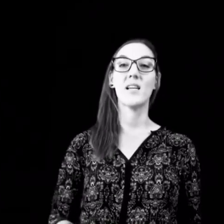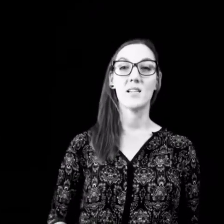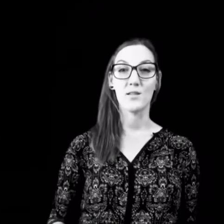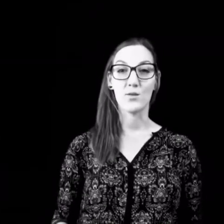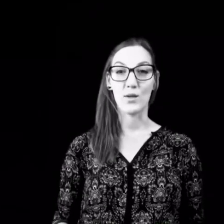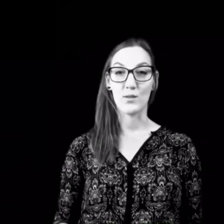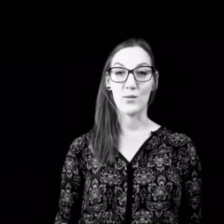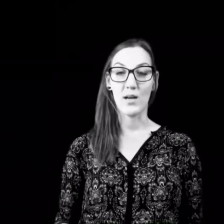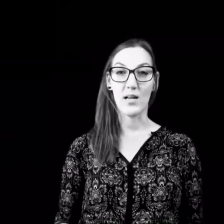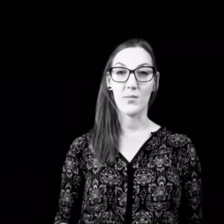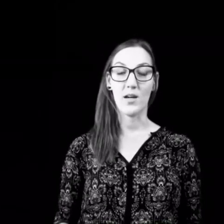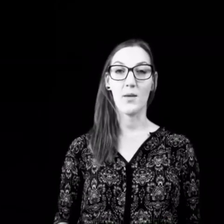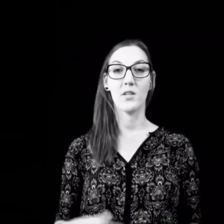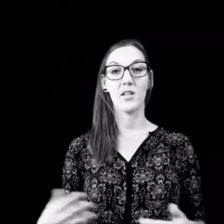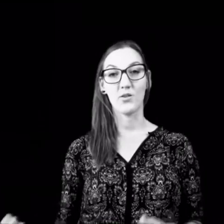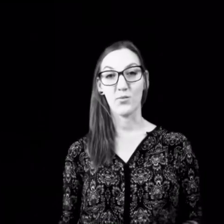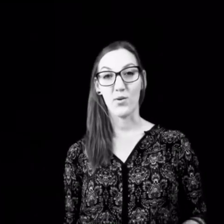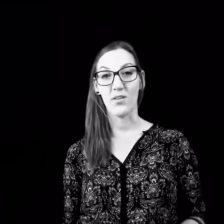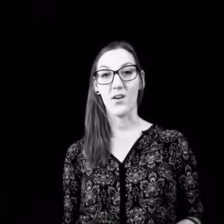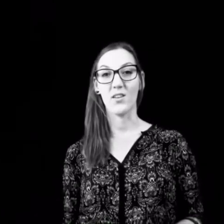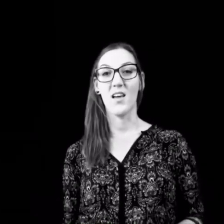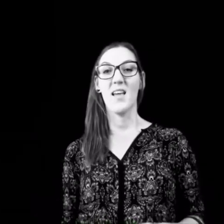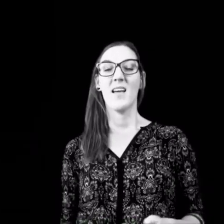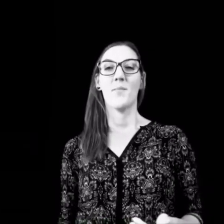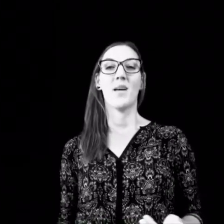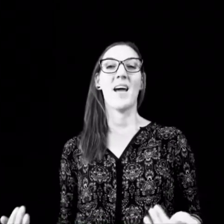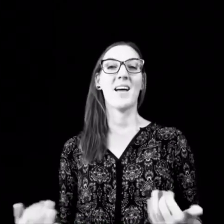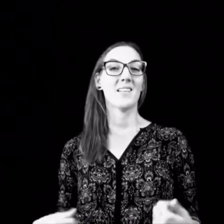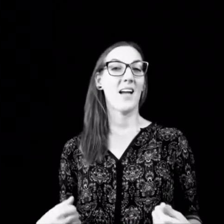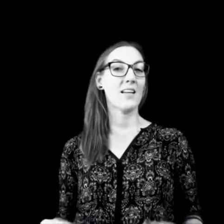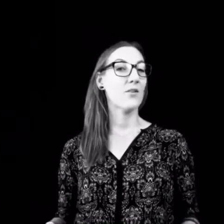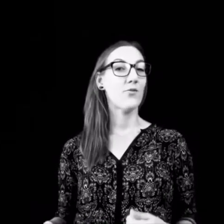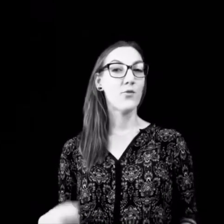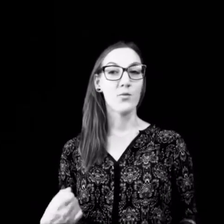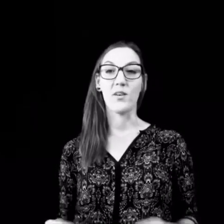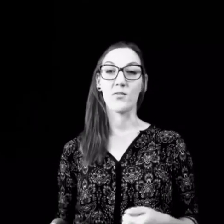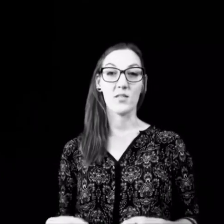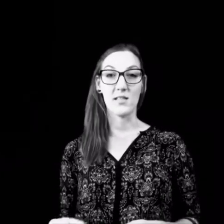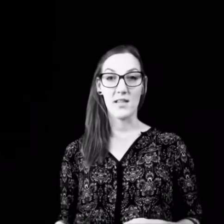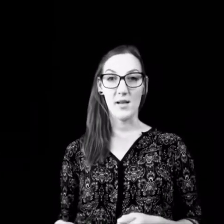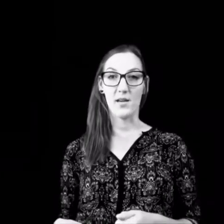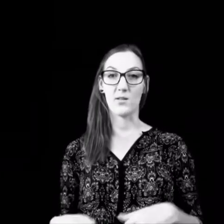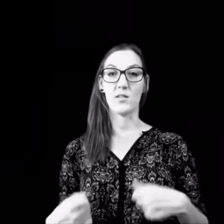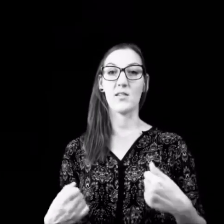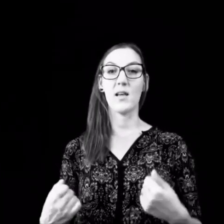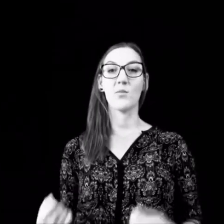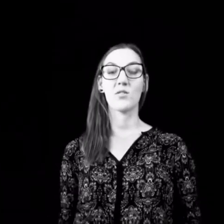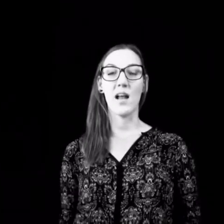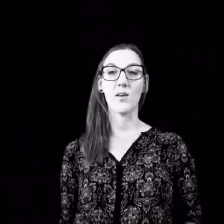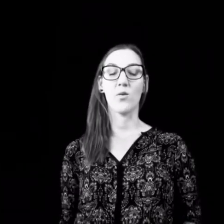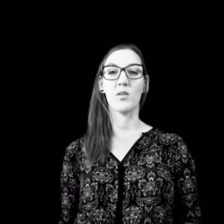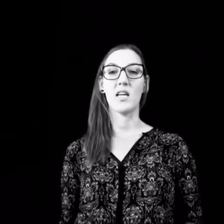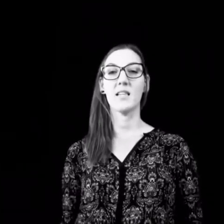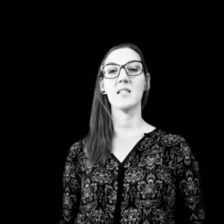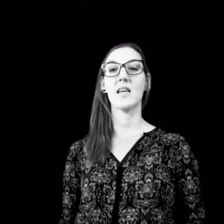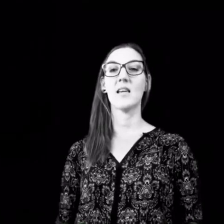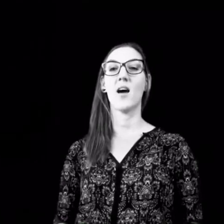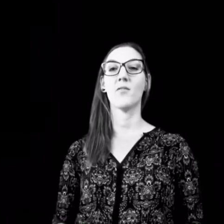ähnliche Situationen erlebt haben in Richtung Burnout. Man hat kein Gefühl mehr für sich selber. Also diese emotionale Kompetenz geht auf